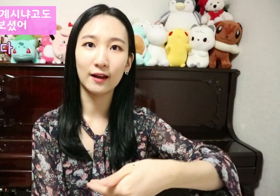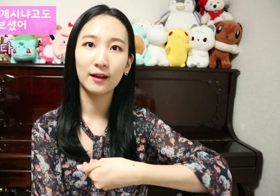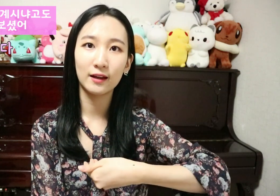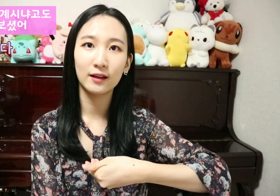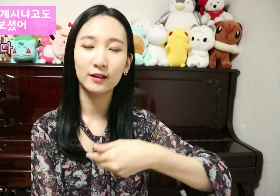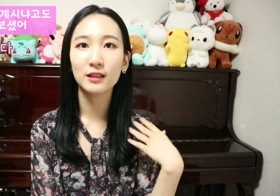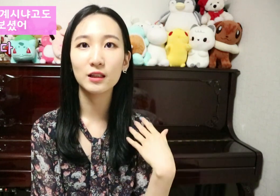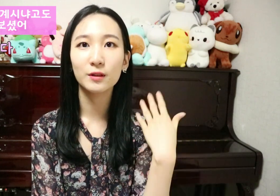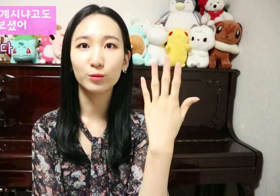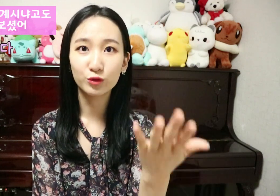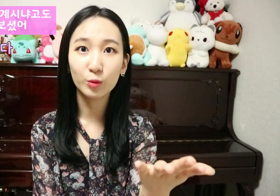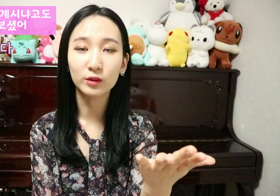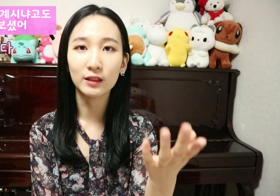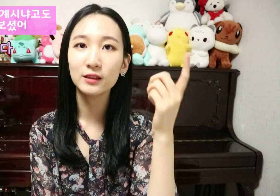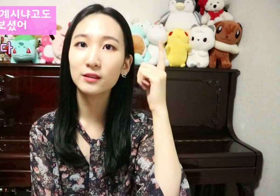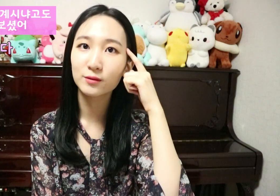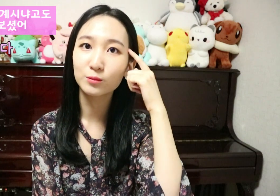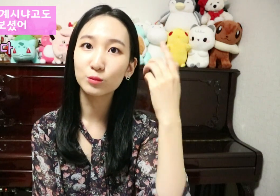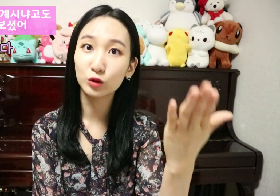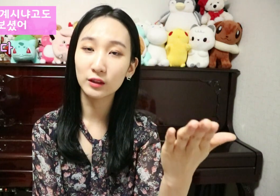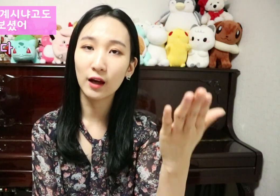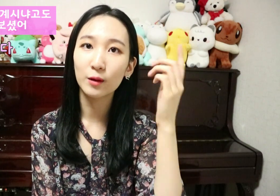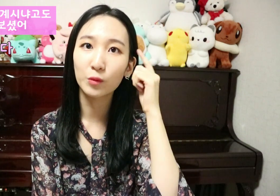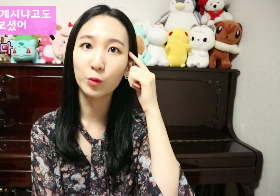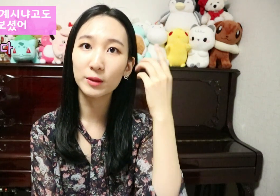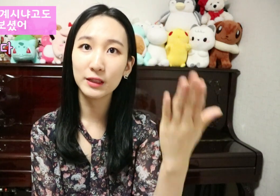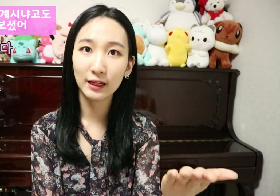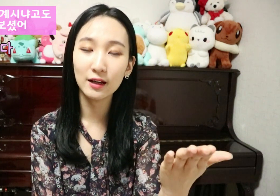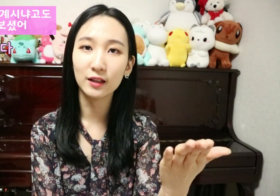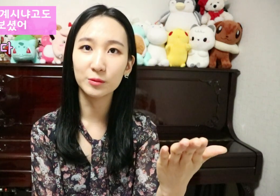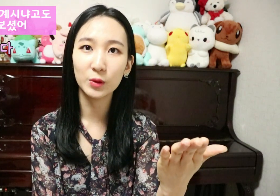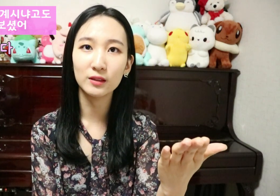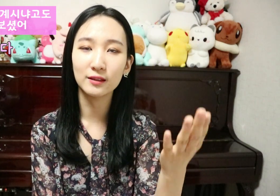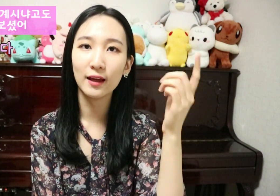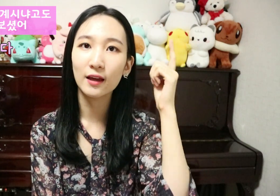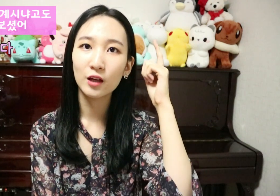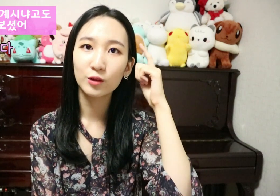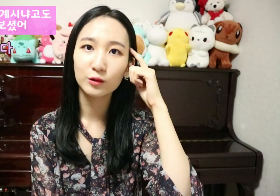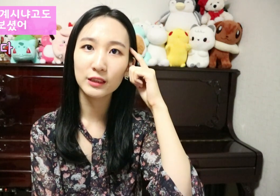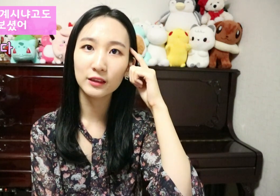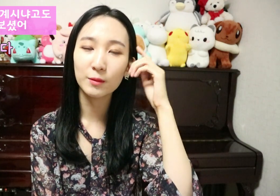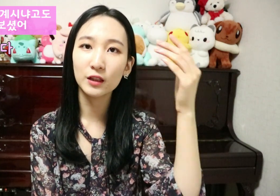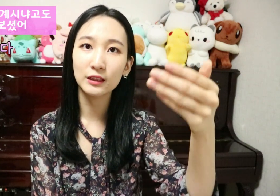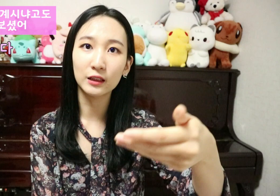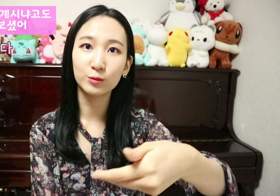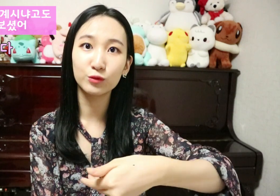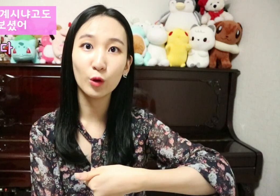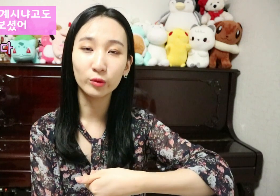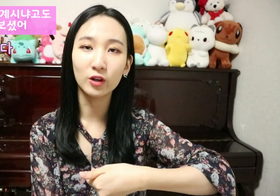상대방이 물어볼 때는 묻다 뭐입니까 라는 표현인데 상대방이 나한테 물어온